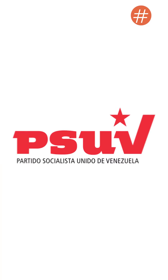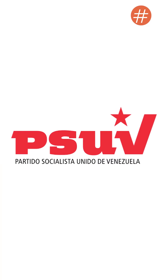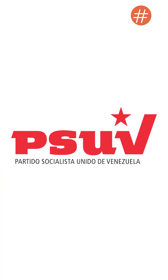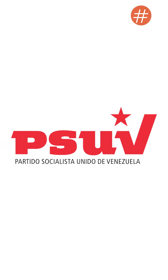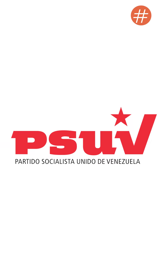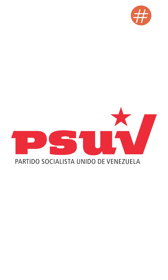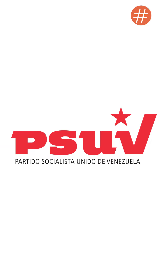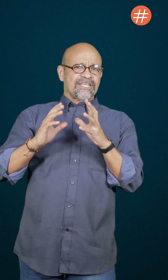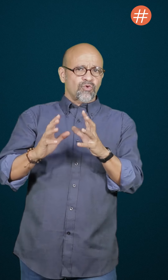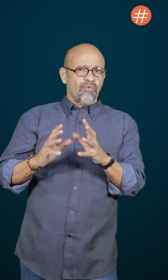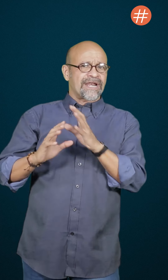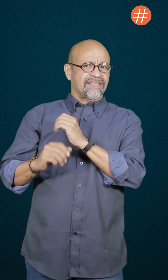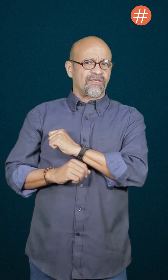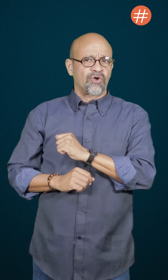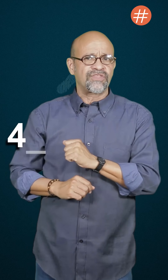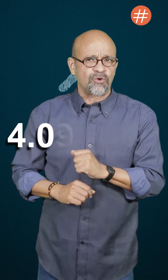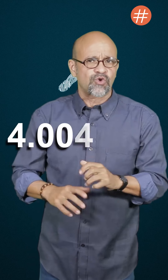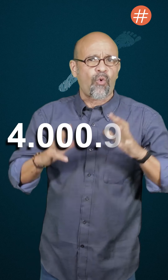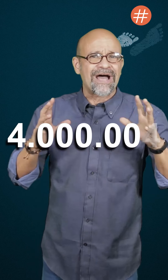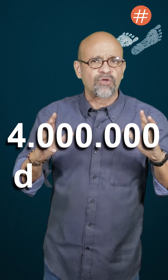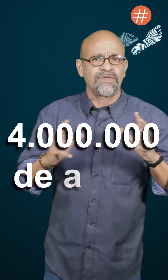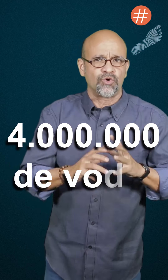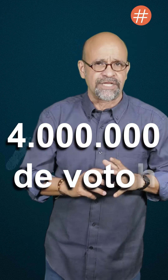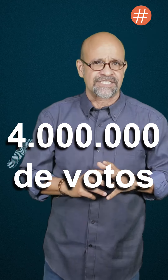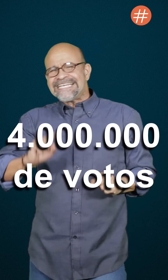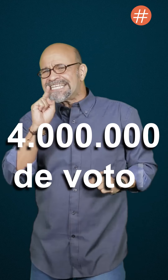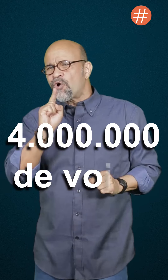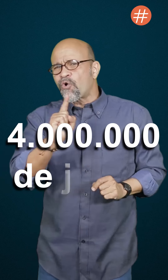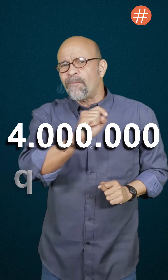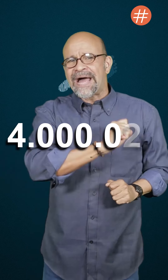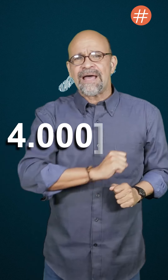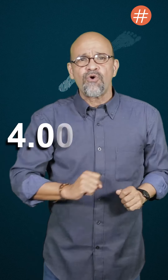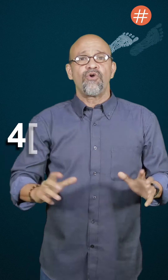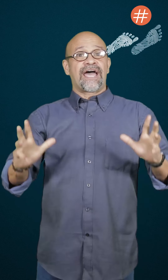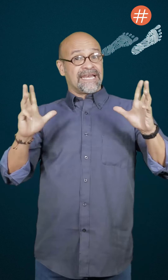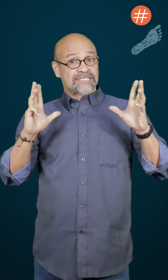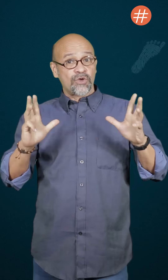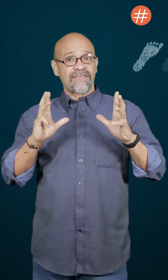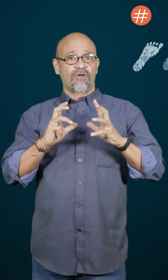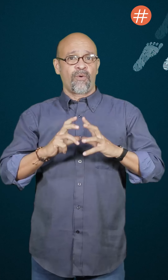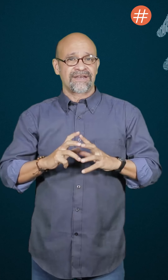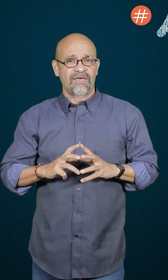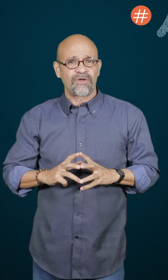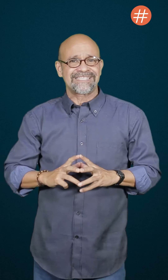votación del PSUV estuvo alrededor de los 4 millones. Y si los comparamos con las elecciones de gobernadores